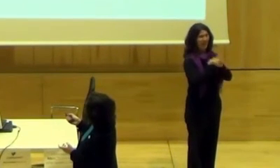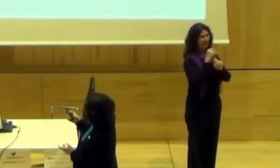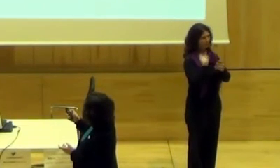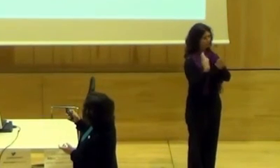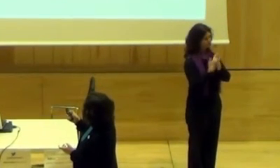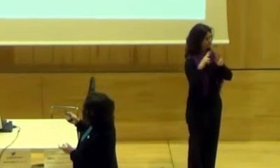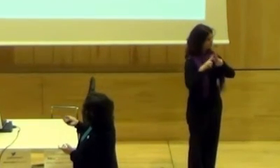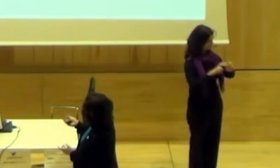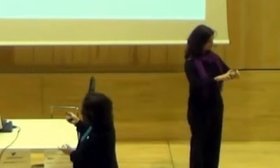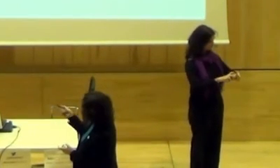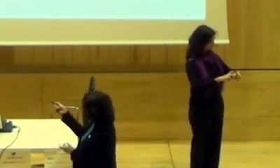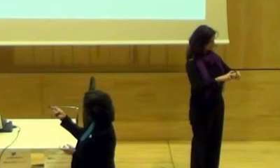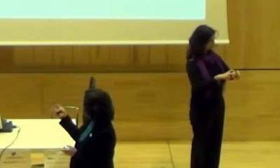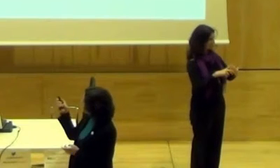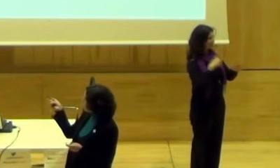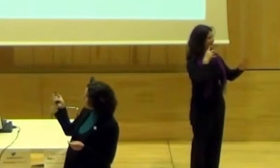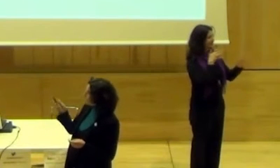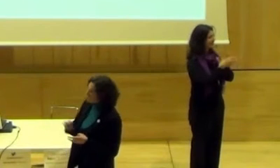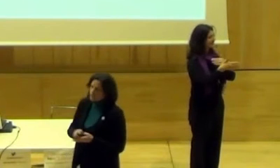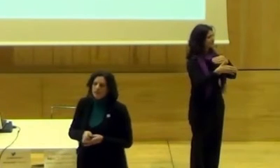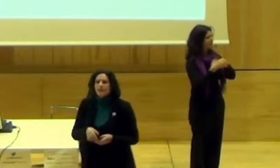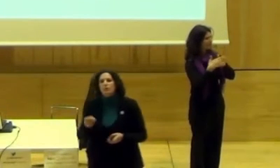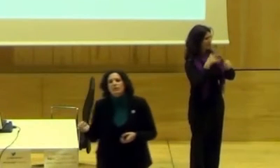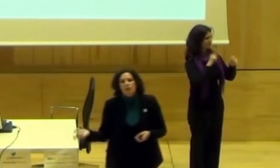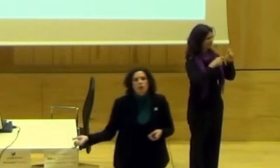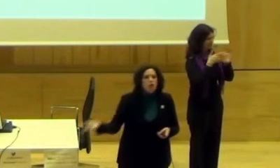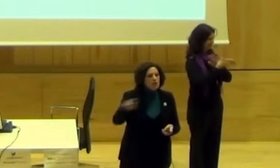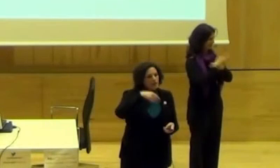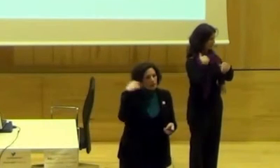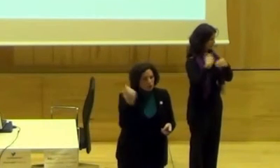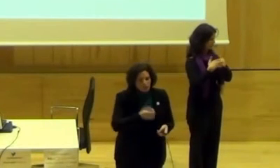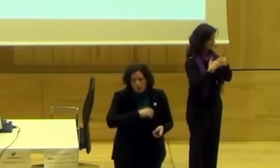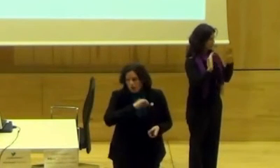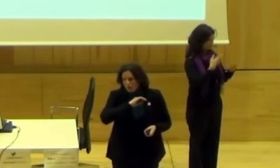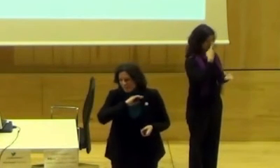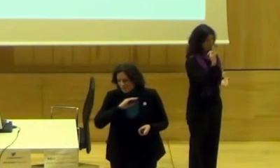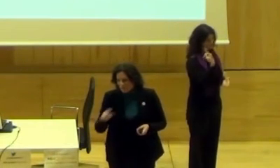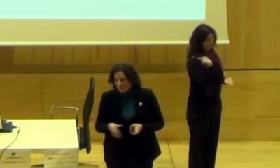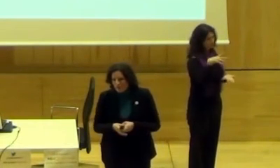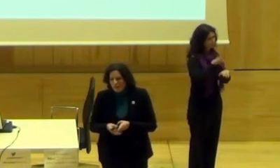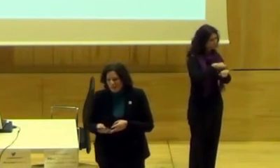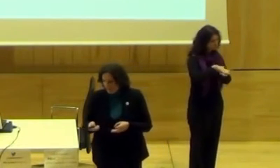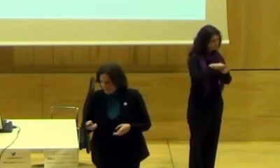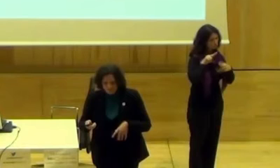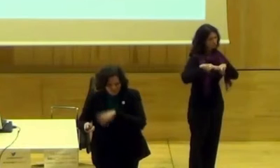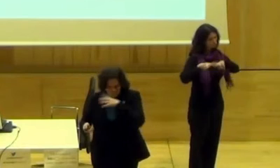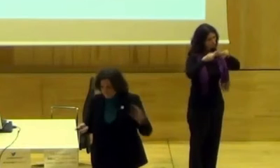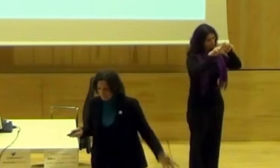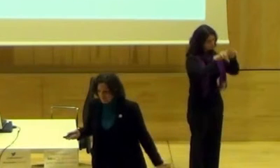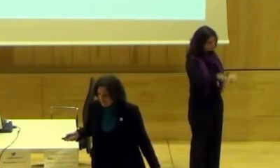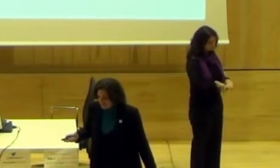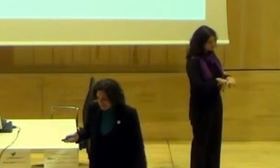Hay un estudio aquí de clásicas y modernas, una asociación cacica moderna, es el año pasado, recopiló y revisó